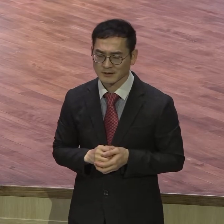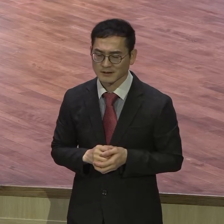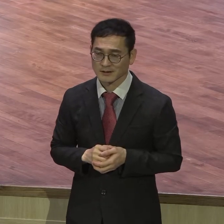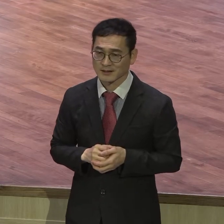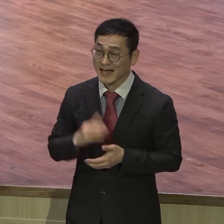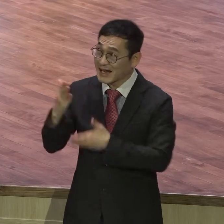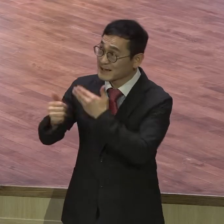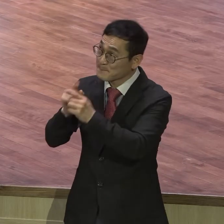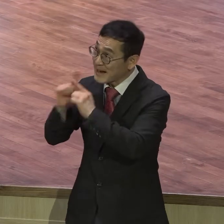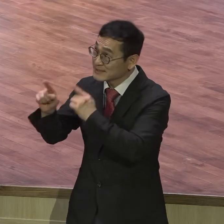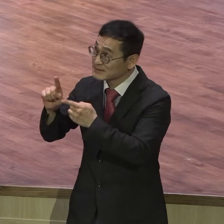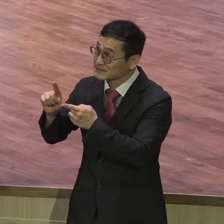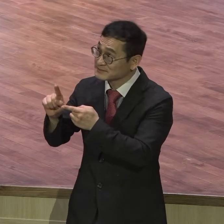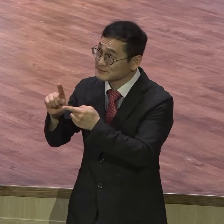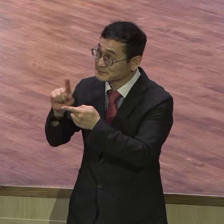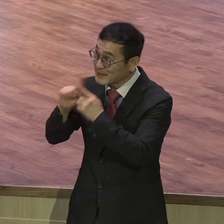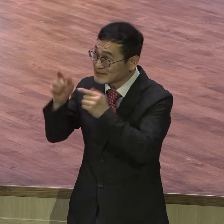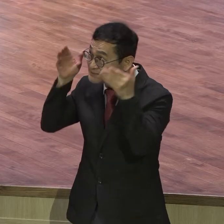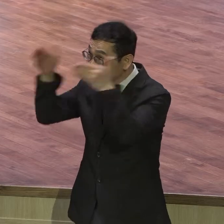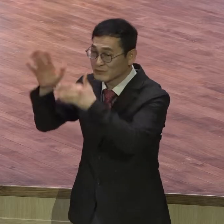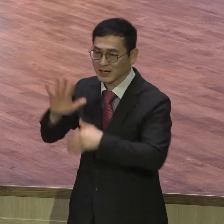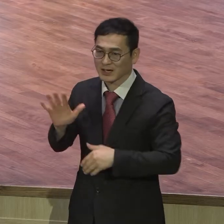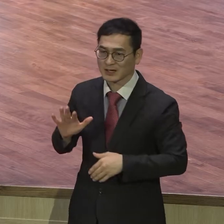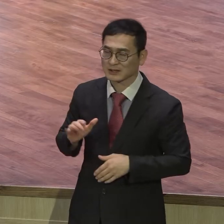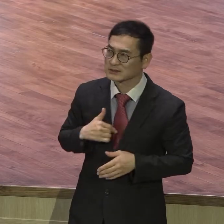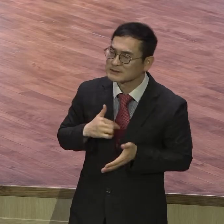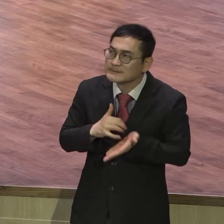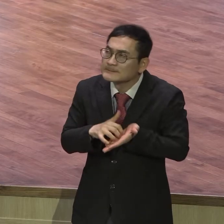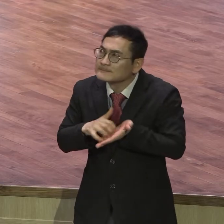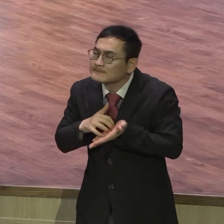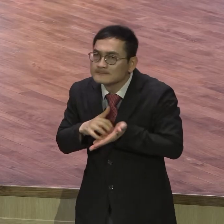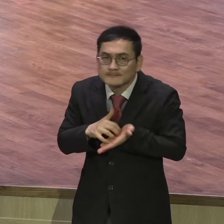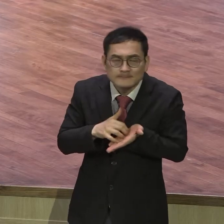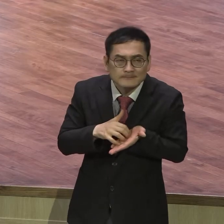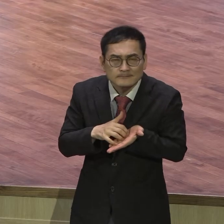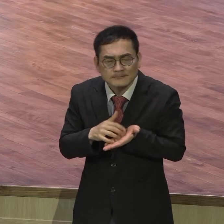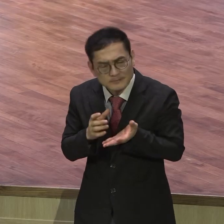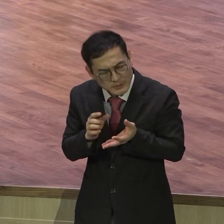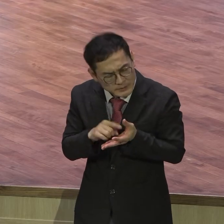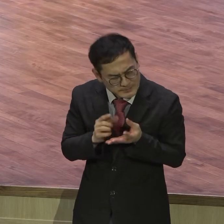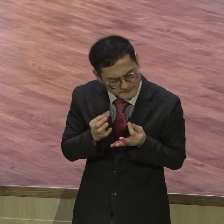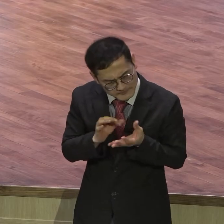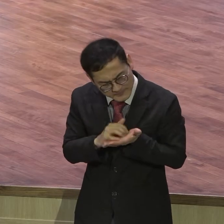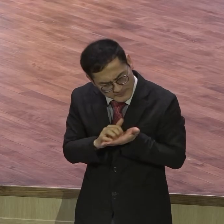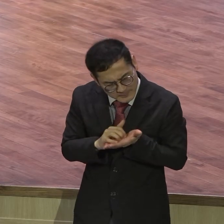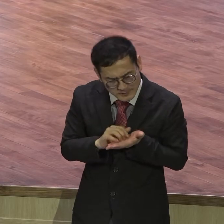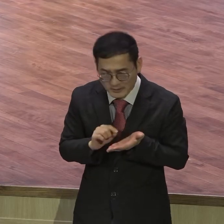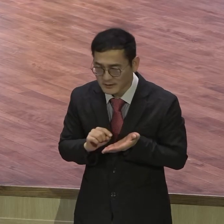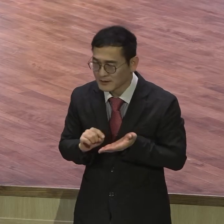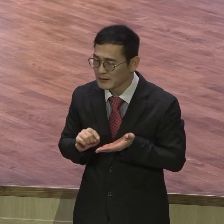있었어요. 그래서 돌다리도 두들리로 보고 가듯이